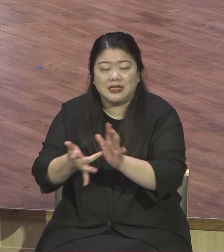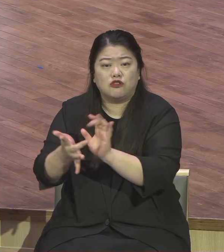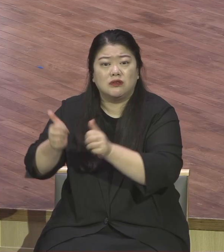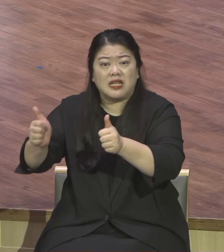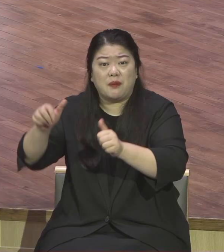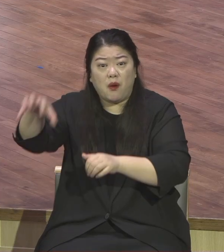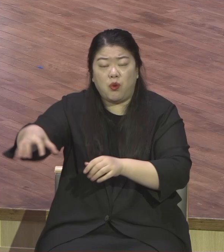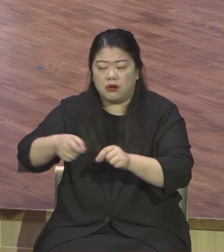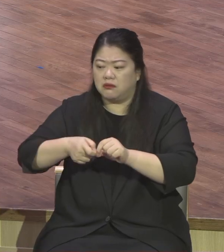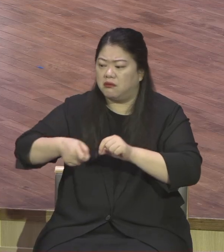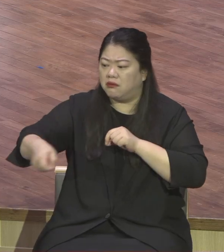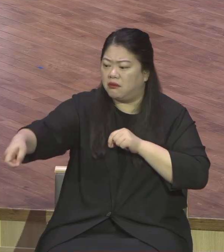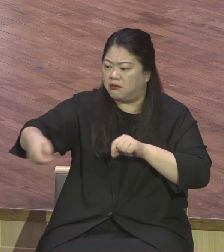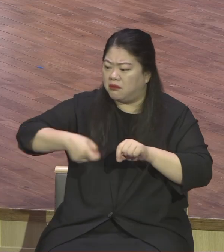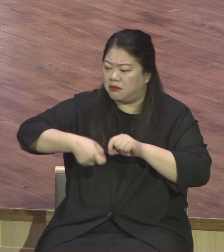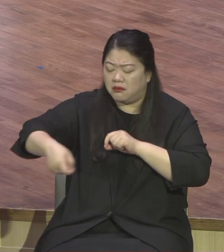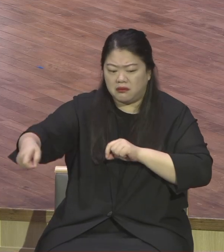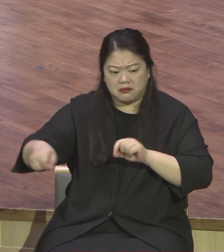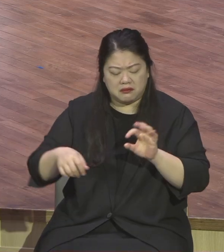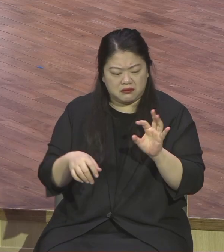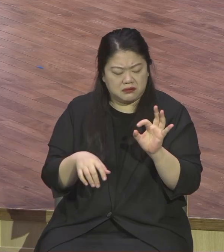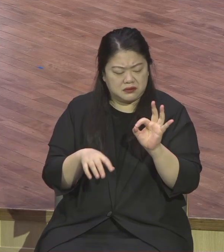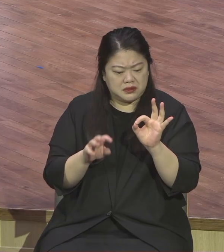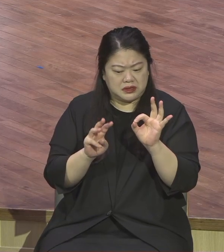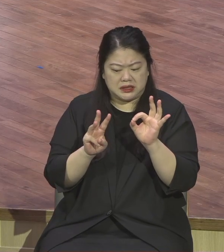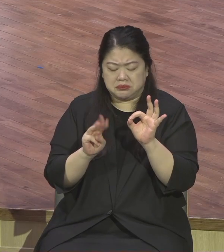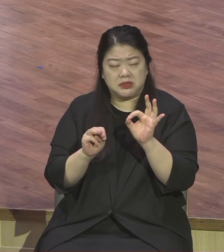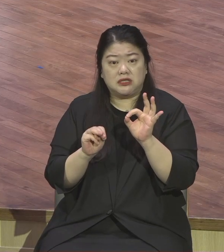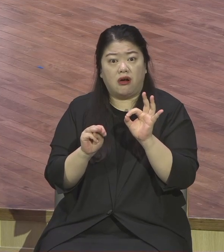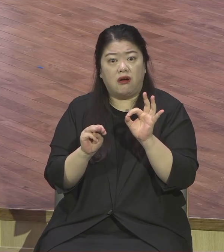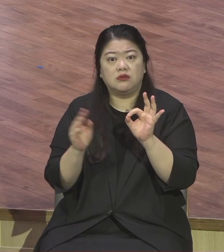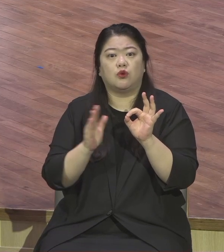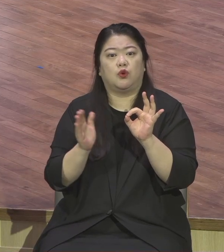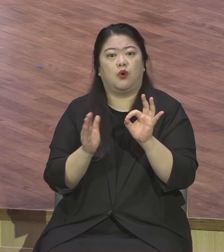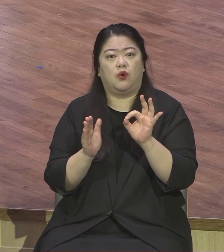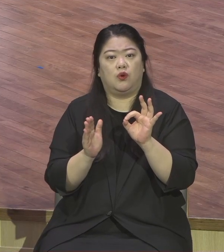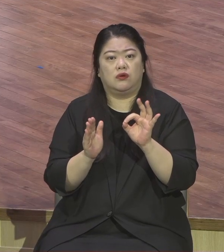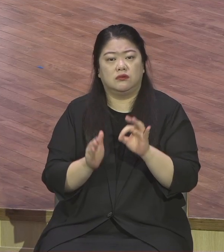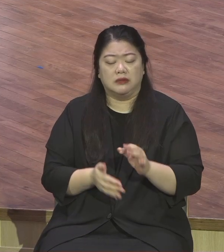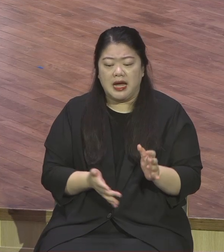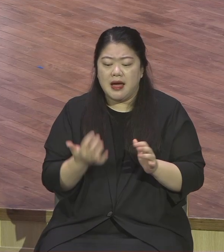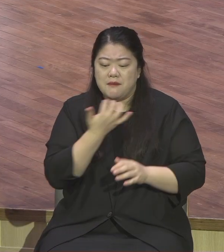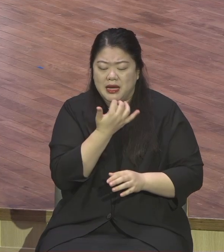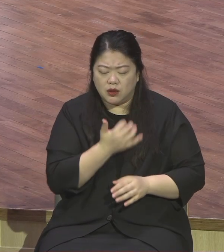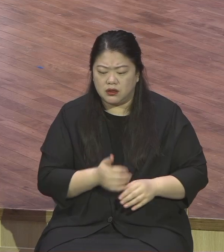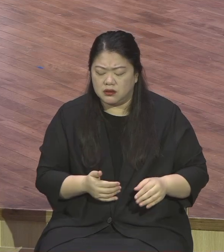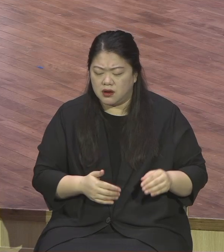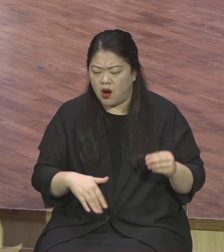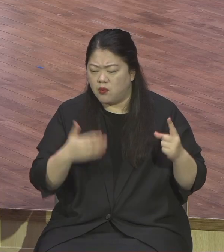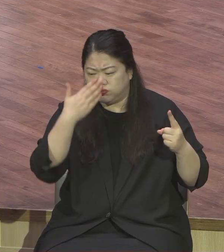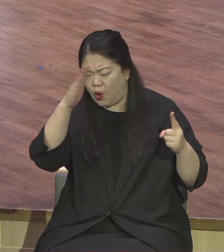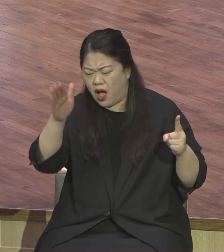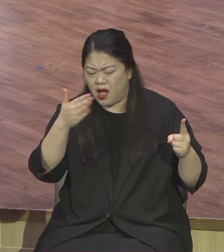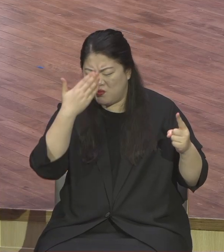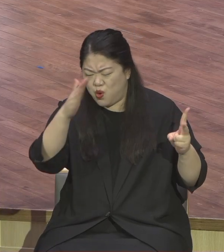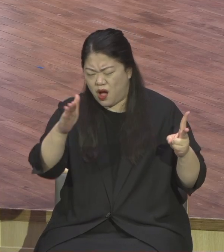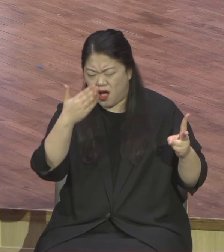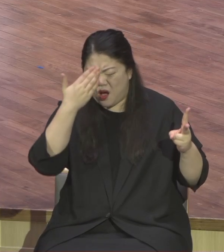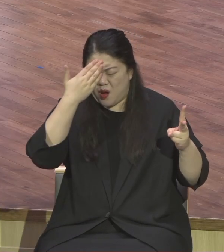집이니까 10m밖에 안되요 그러니까 세 번 부인 딱 하니까 예수님 베드로를 쳐다본 거요 얼마나